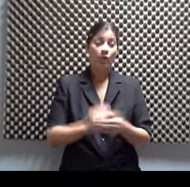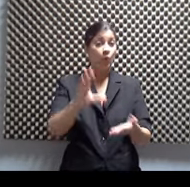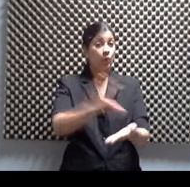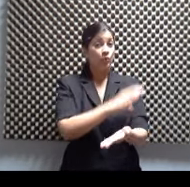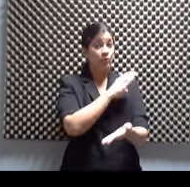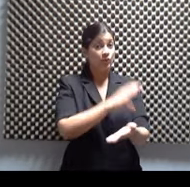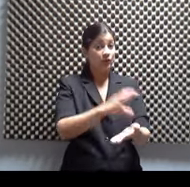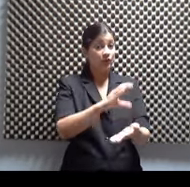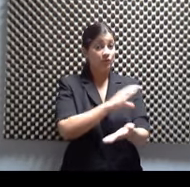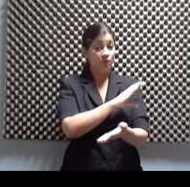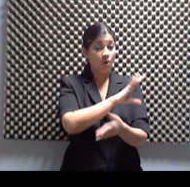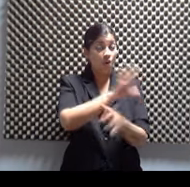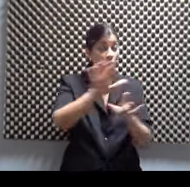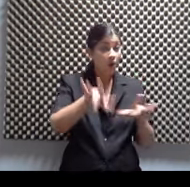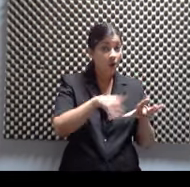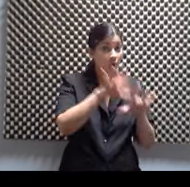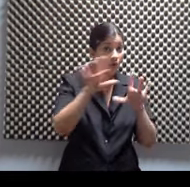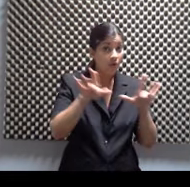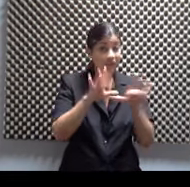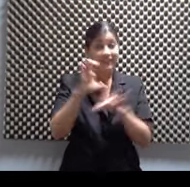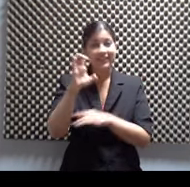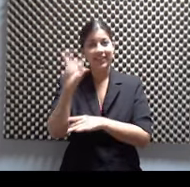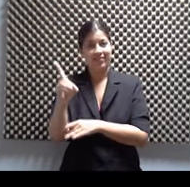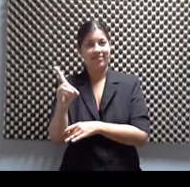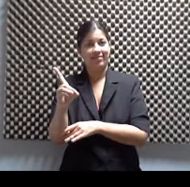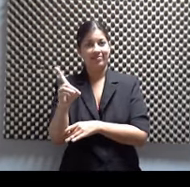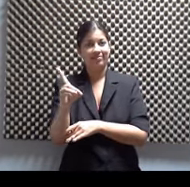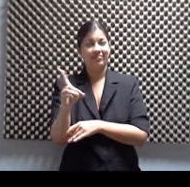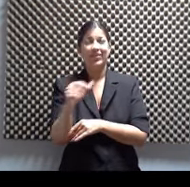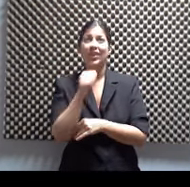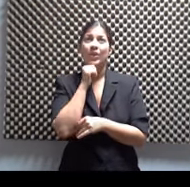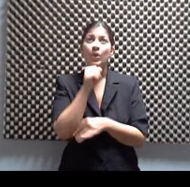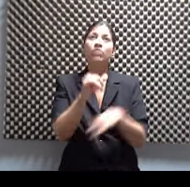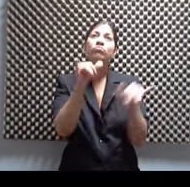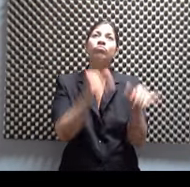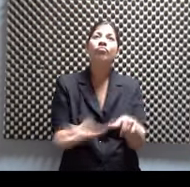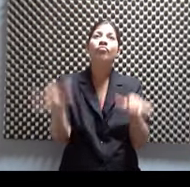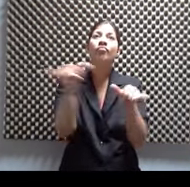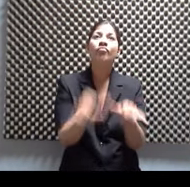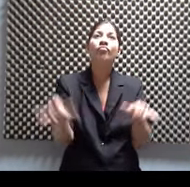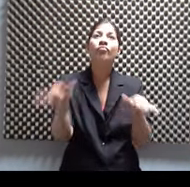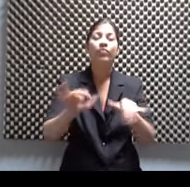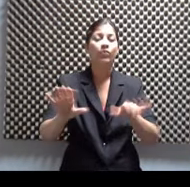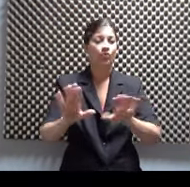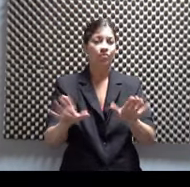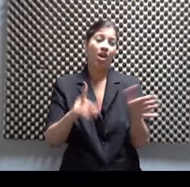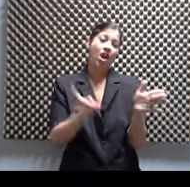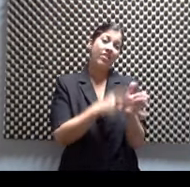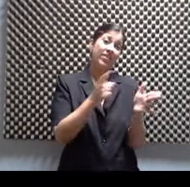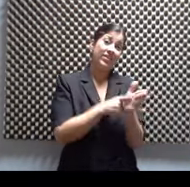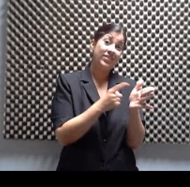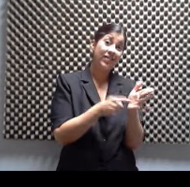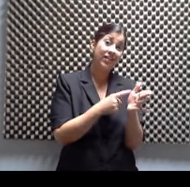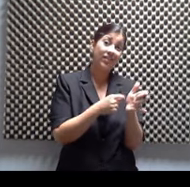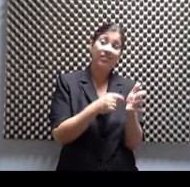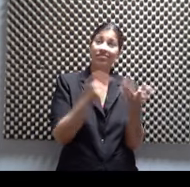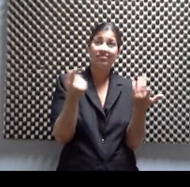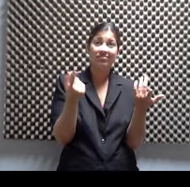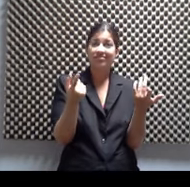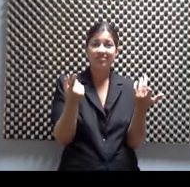sin perder la esencia y sin que sea monótono. Porque a veces los conciertos, si no se saben editar, no llegan como deben llegar al